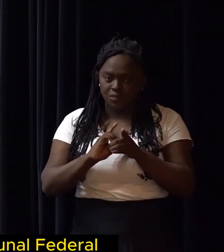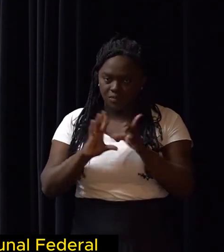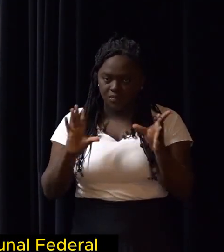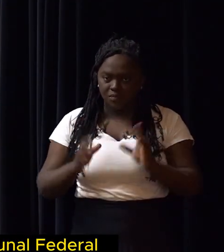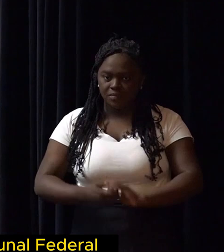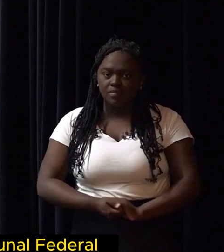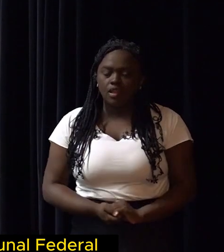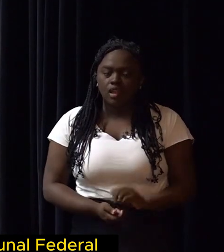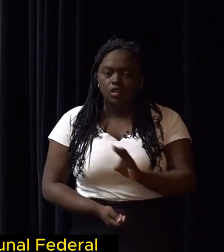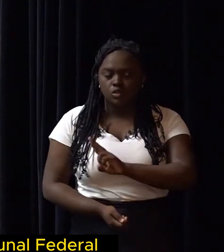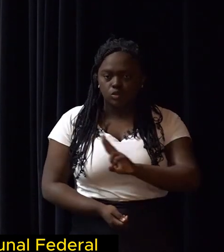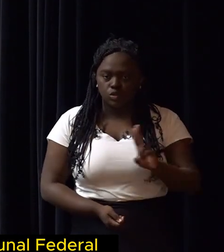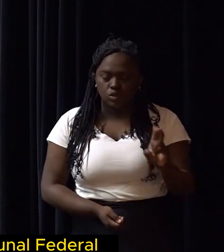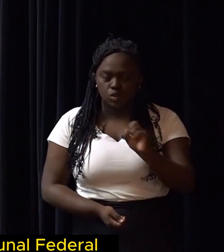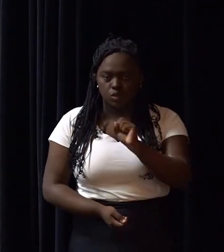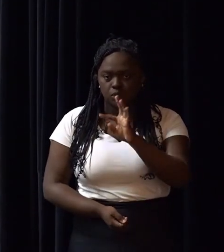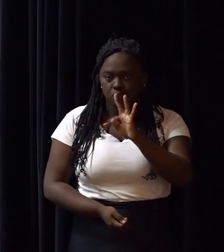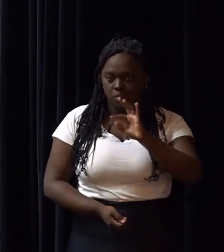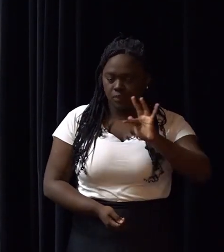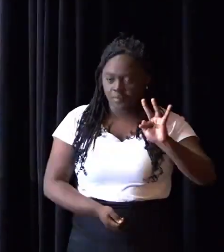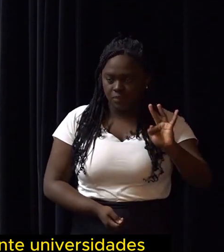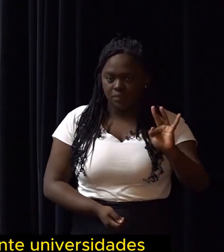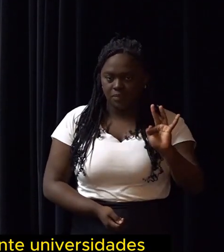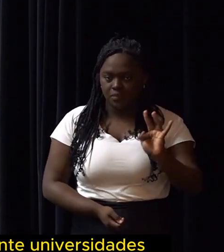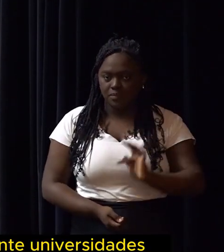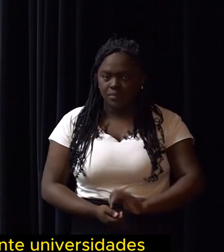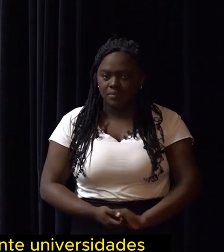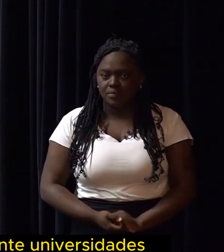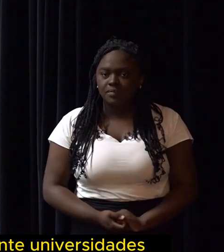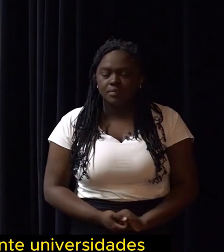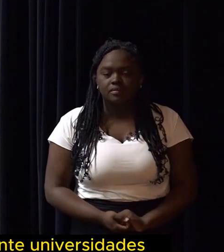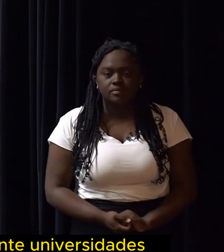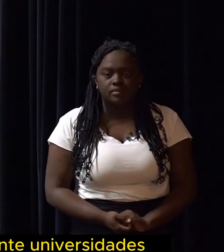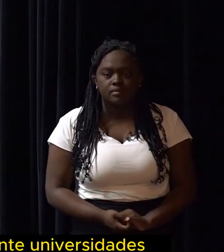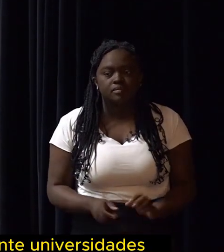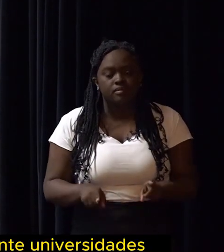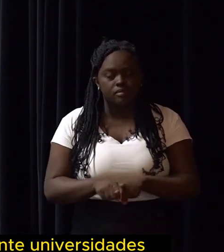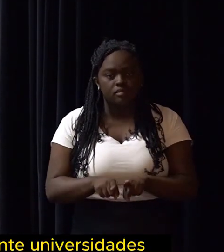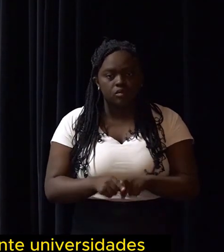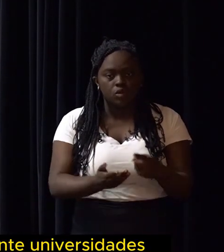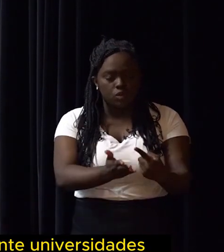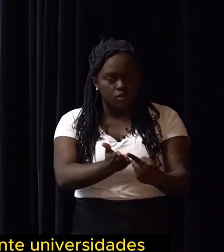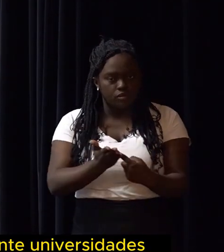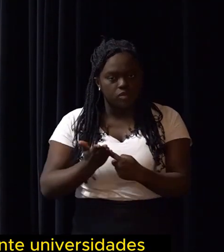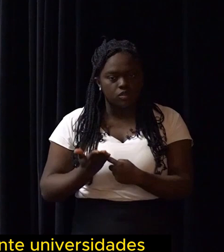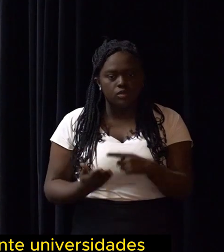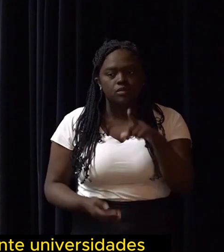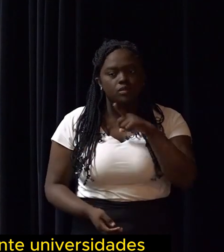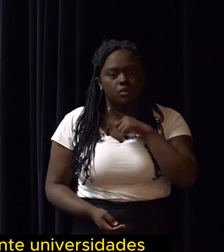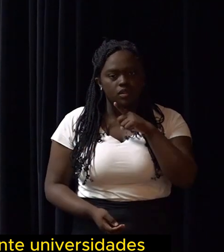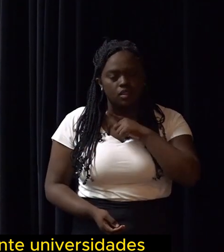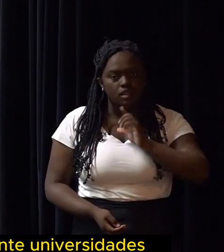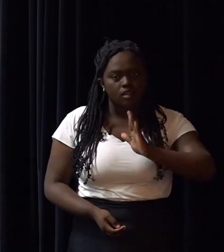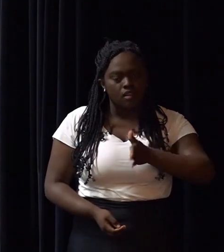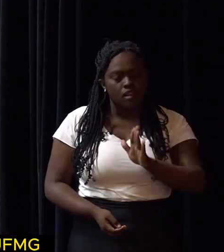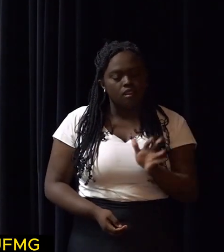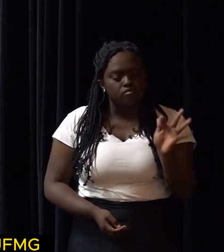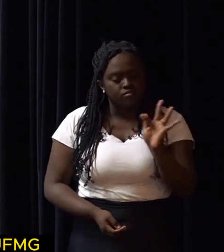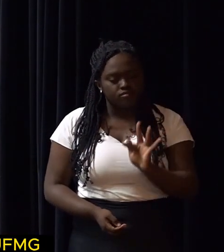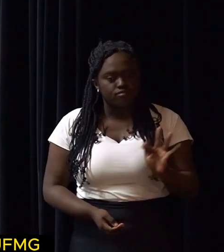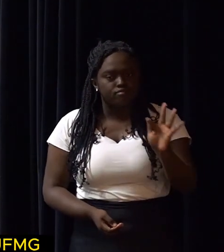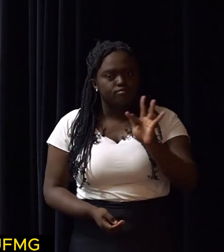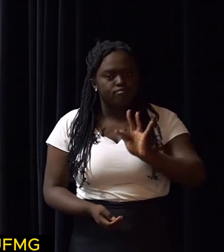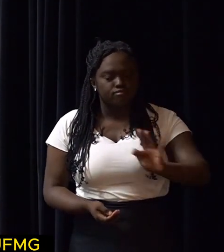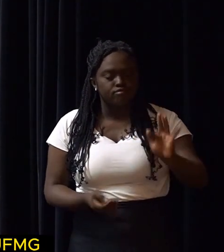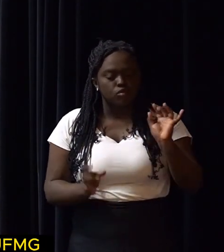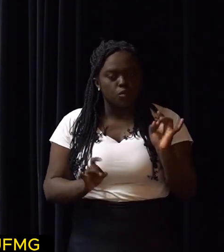Em nome do Supremo Tribunal Federal, que convidou e teve imediatamente universidades e,